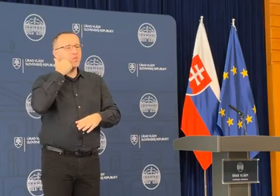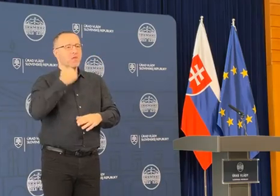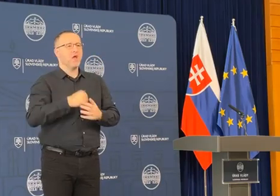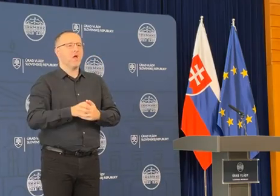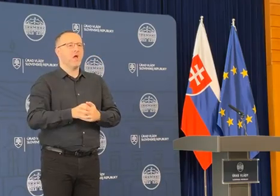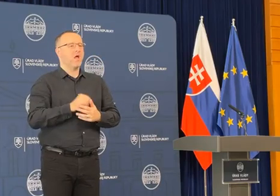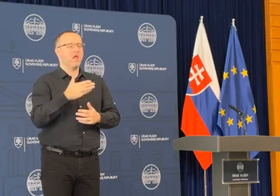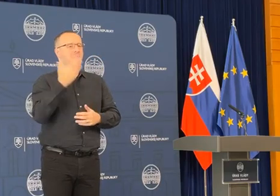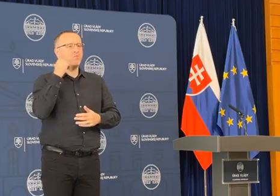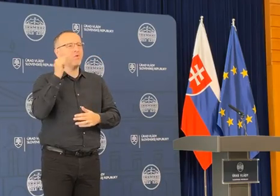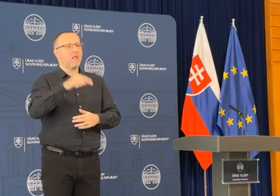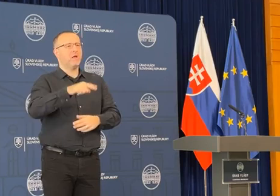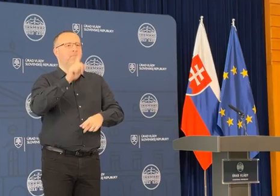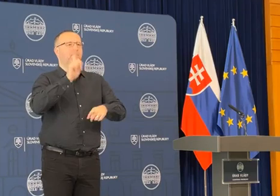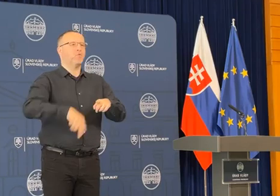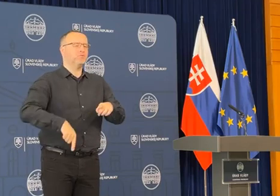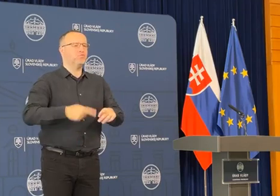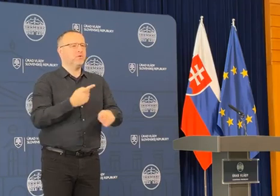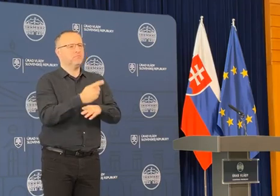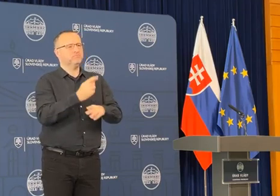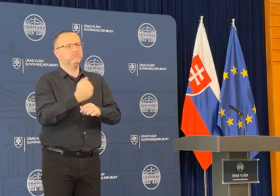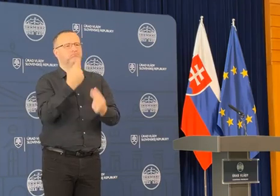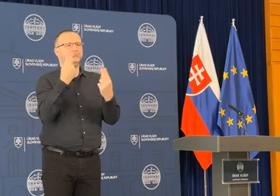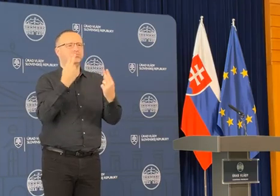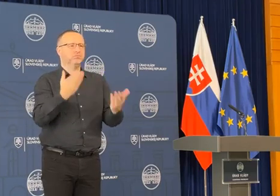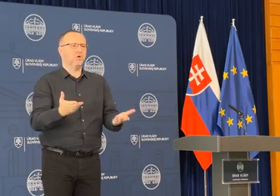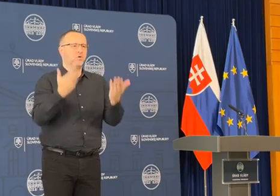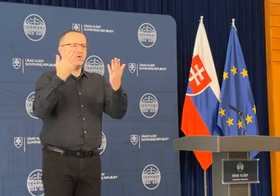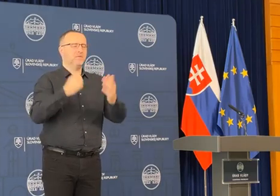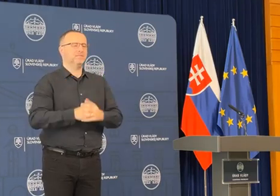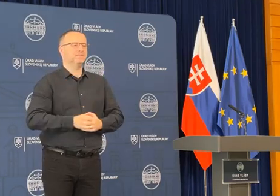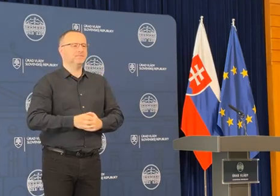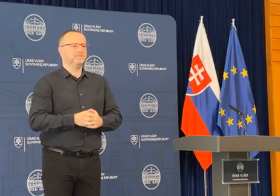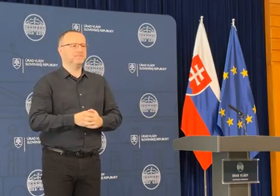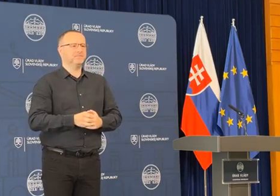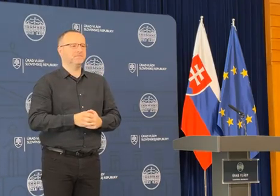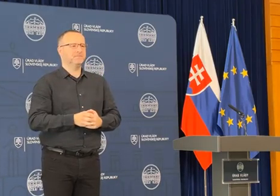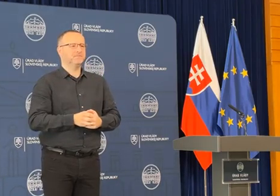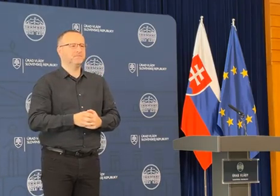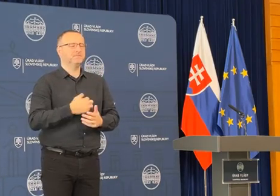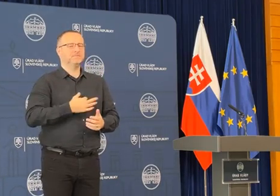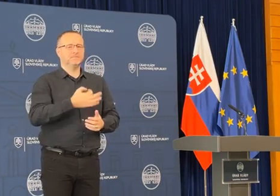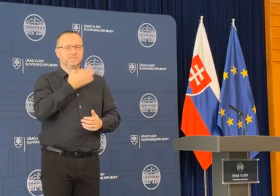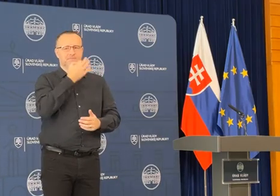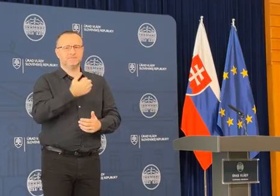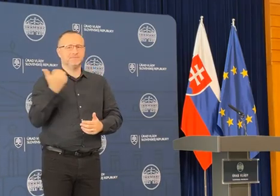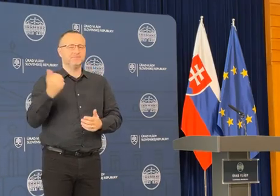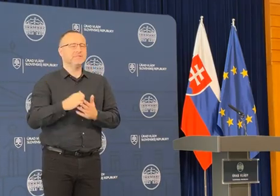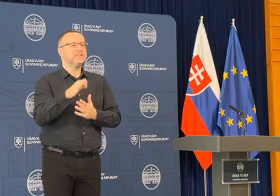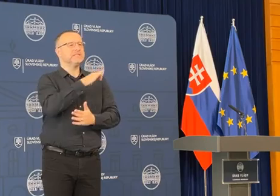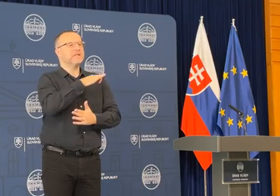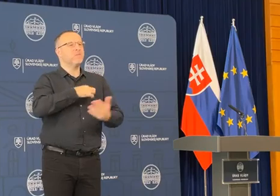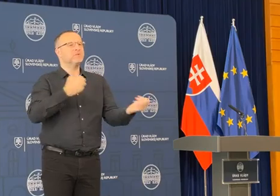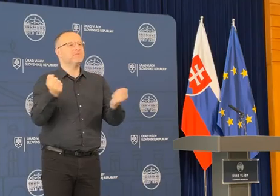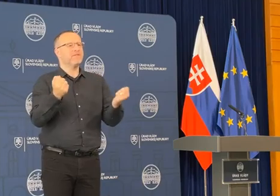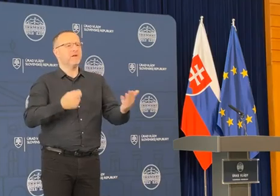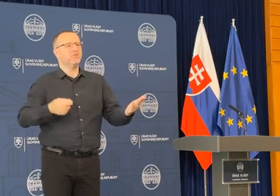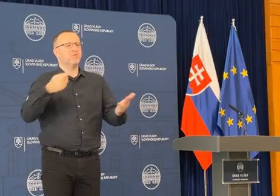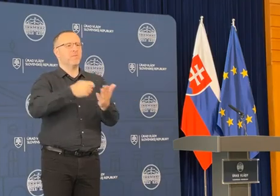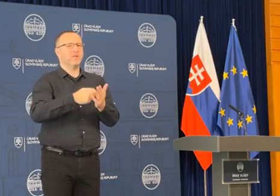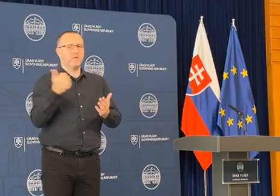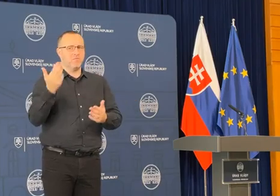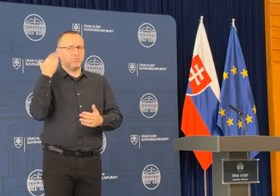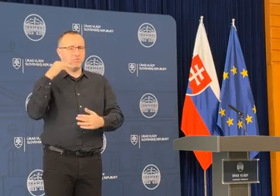neboli takým spôsobom. Nech sa páči, ďalšia otázka. Kovalová RTVS. Ja by som naviazala práve na tie samozprávy, vy ako ste aj